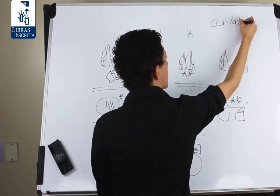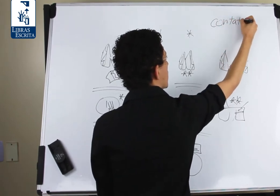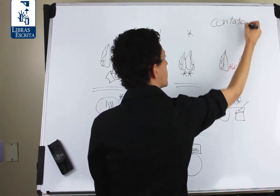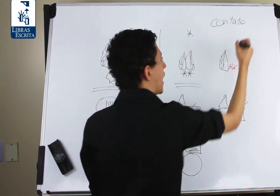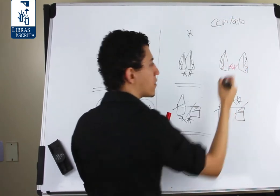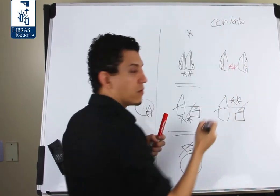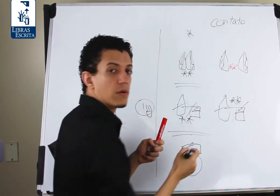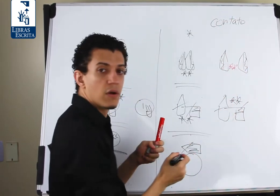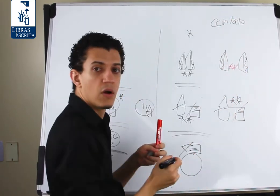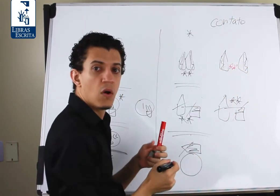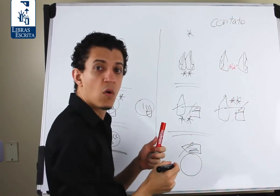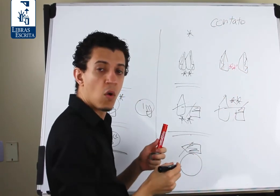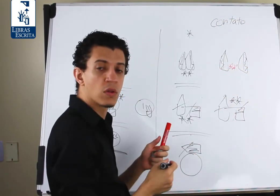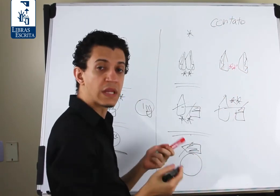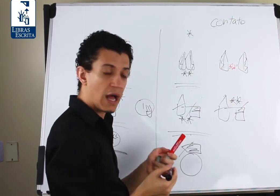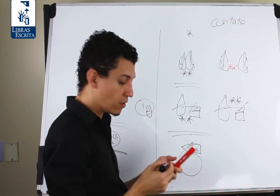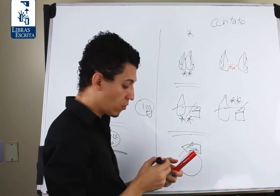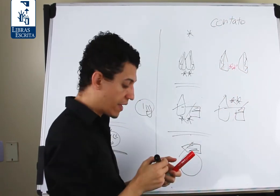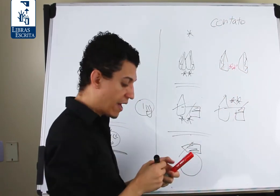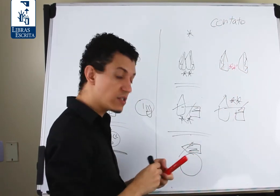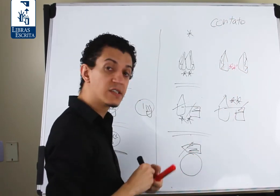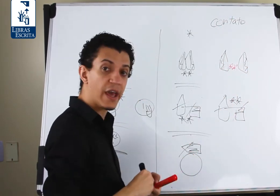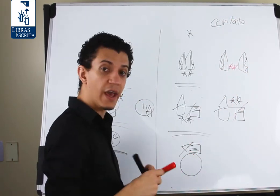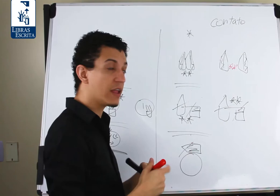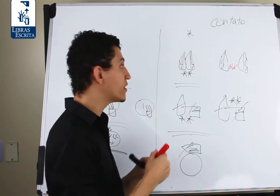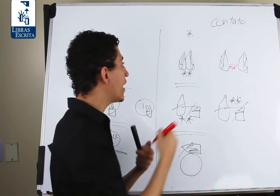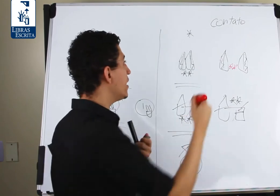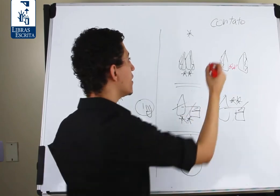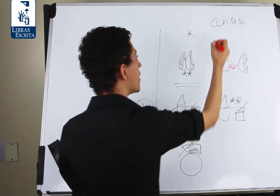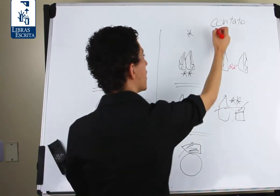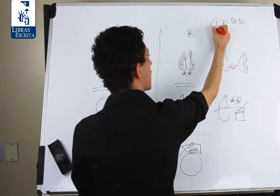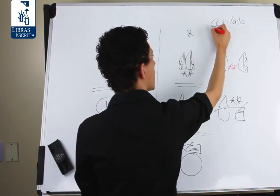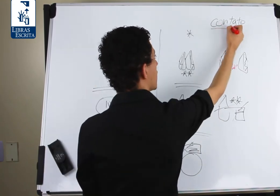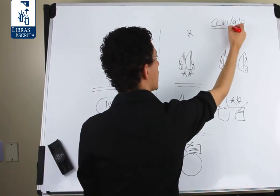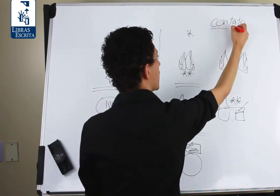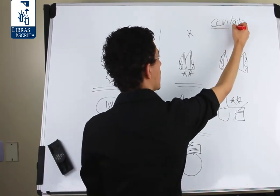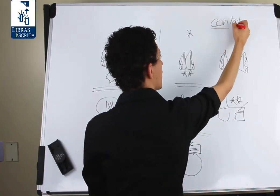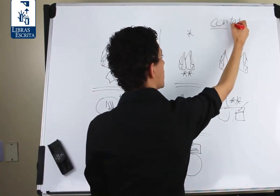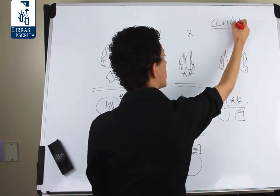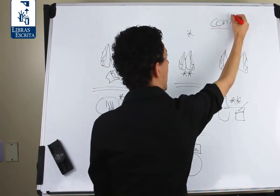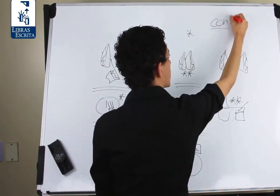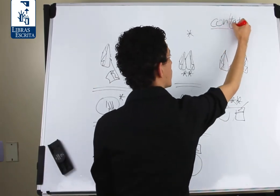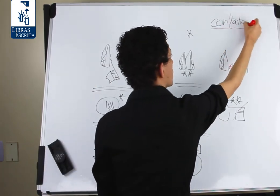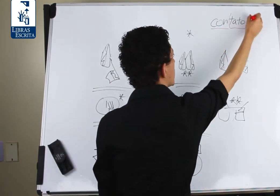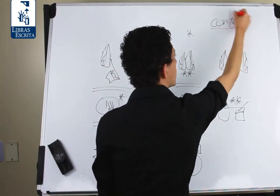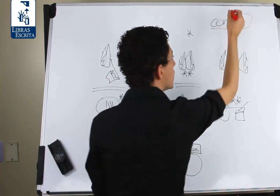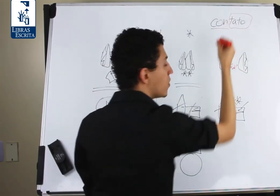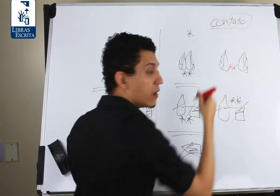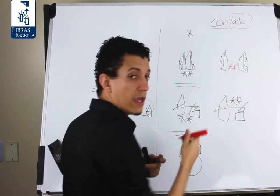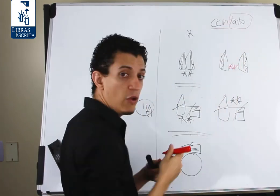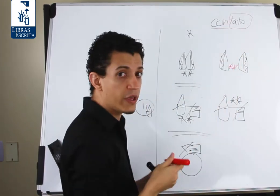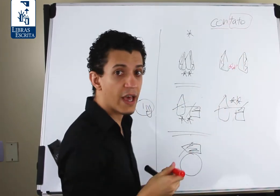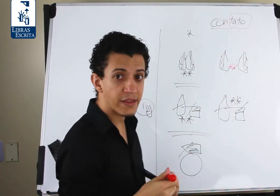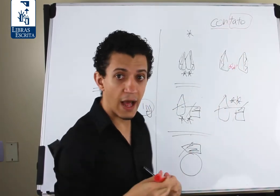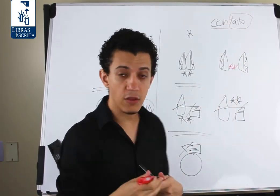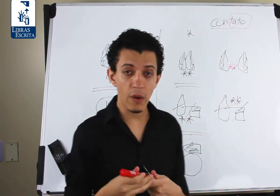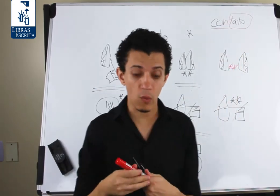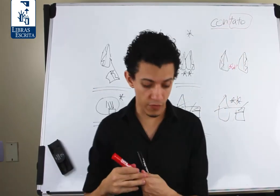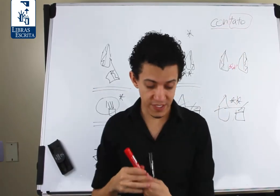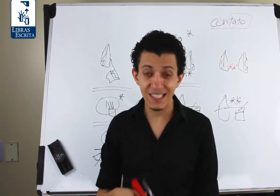tato. Contato quer dizer que tem... tato. E o que é tato é quando você